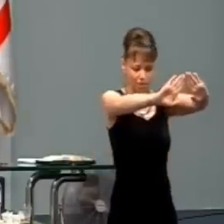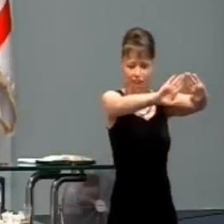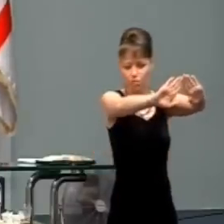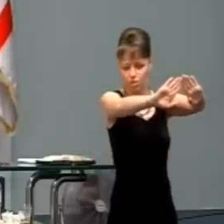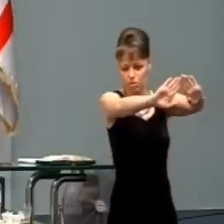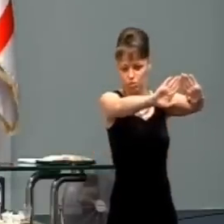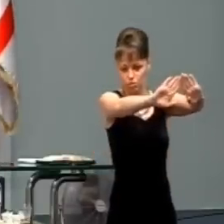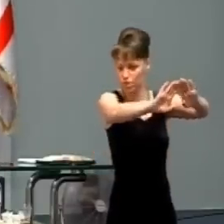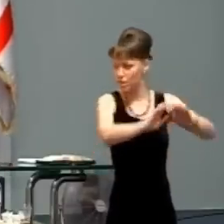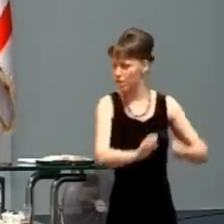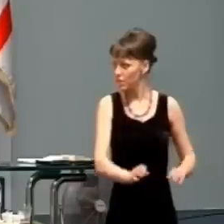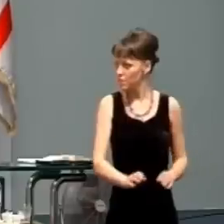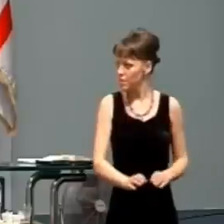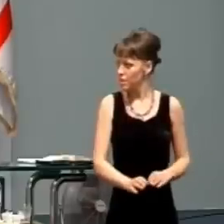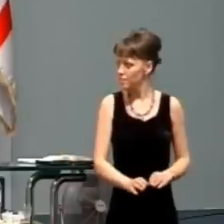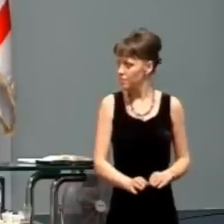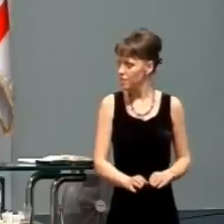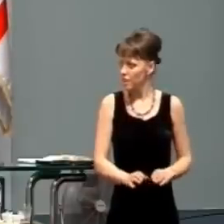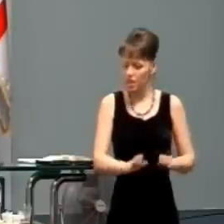takto.